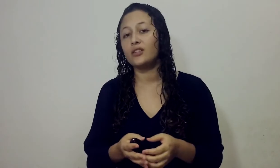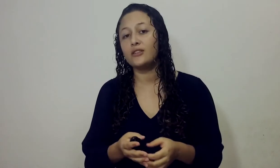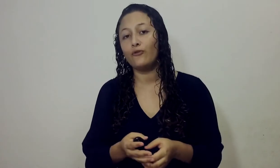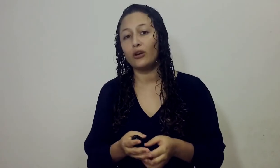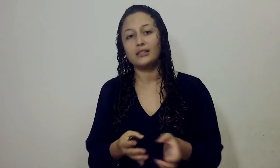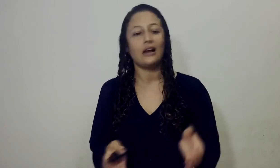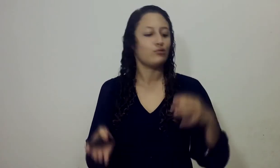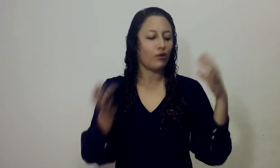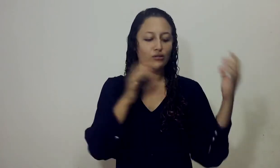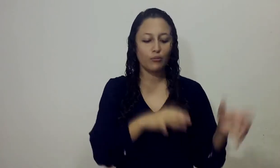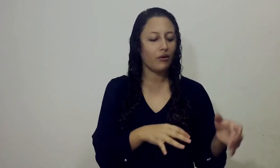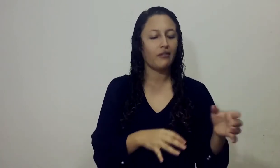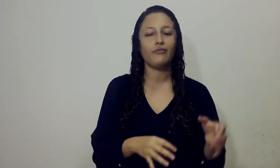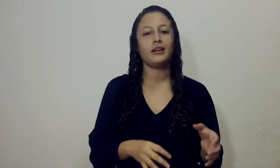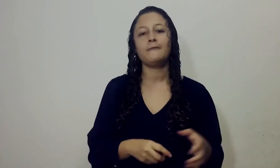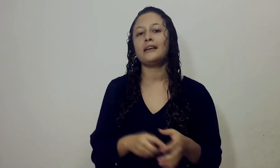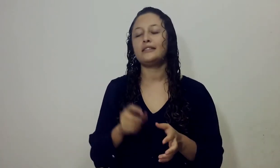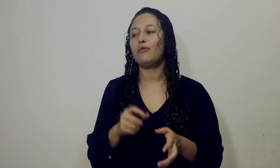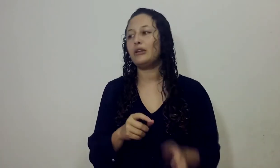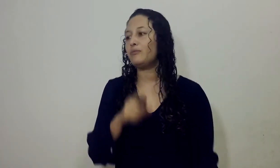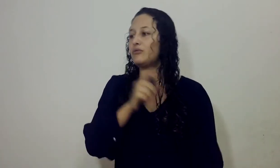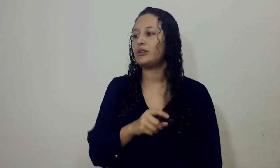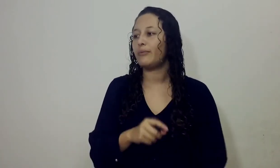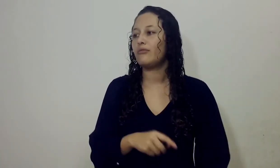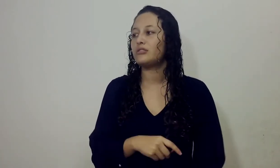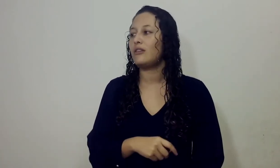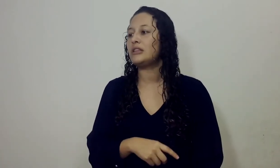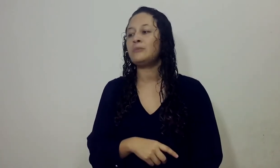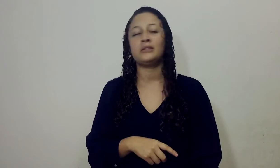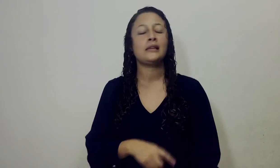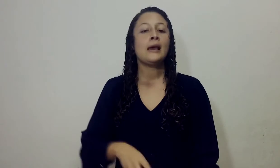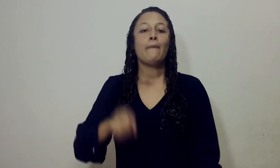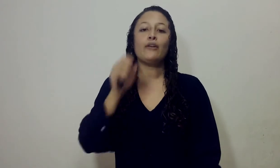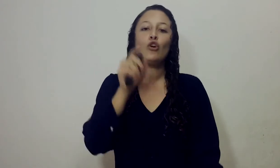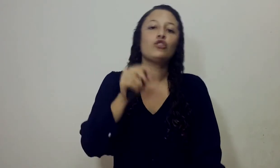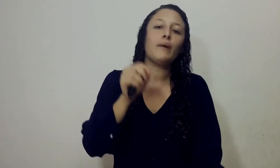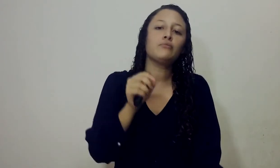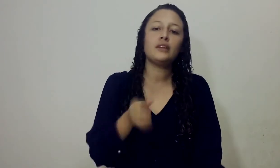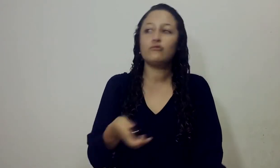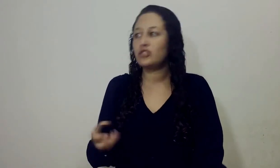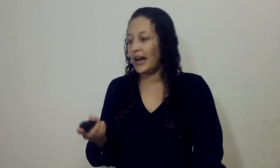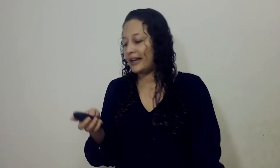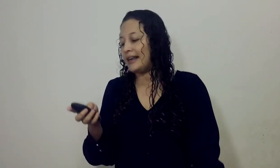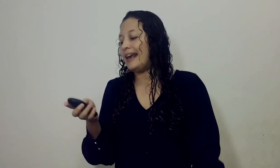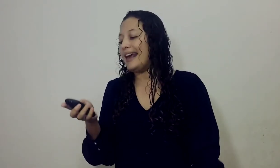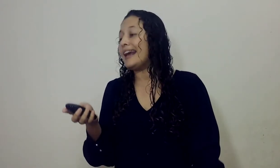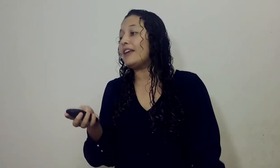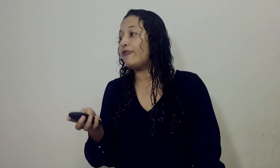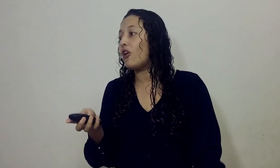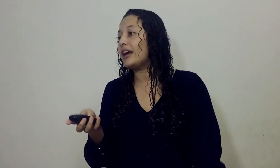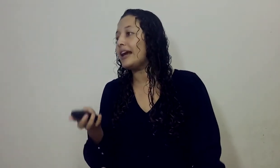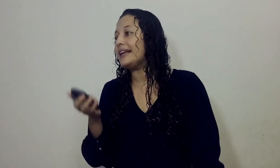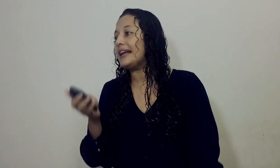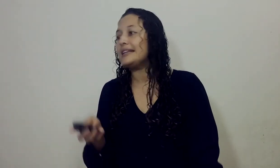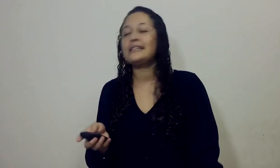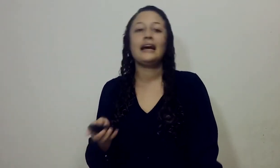diferentes enfoques A los cuales no me voy a referir en este momento Porque se puede buscarlos después Pero hoy nos vamos a buscar En el